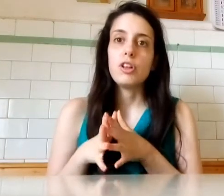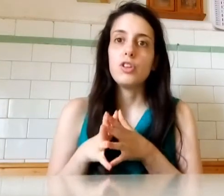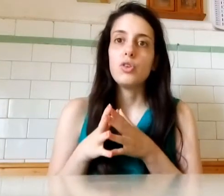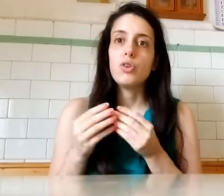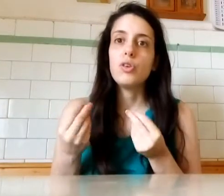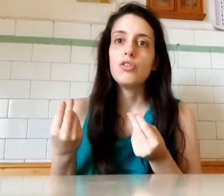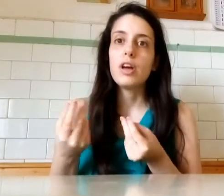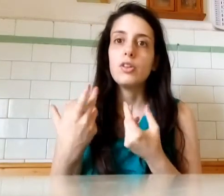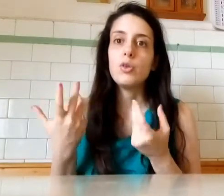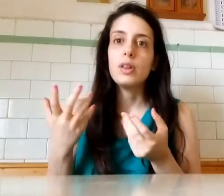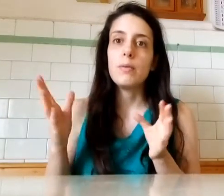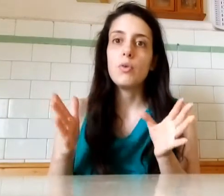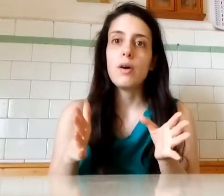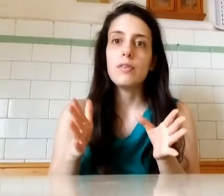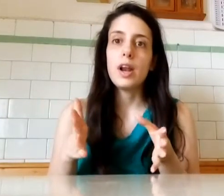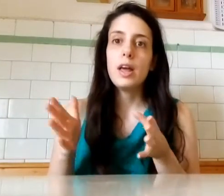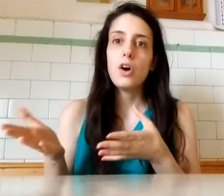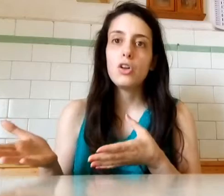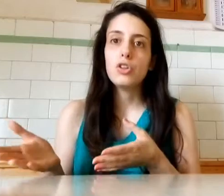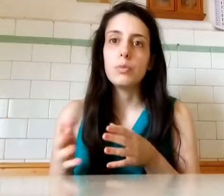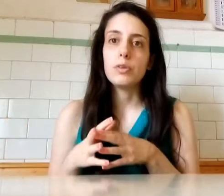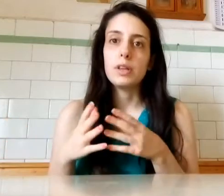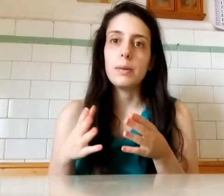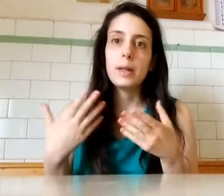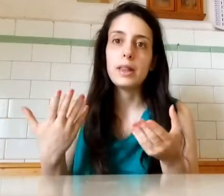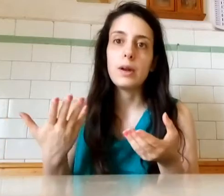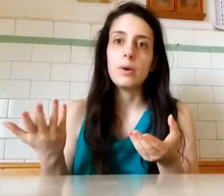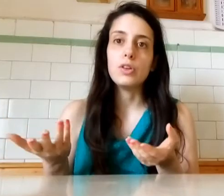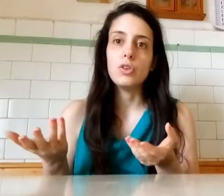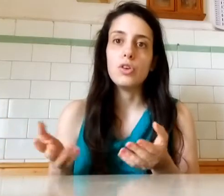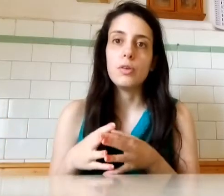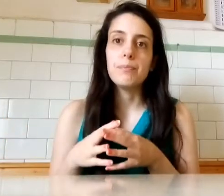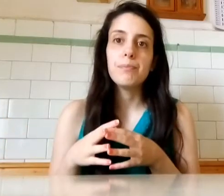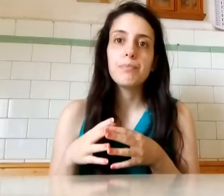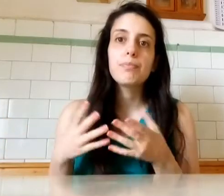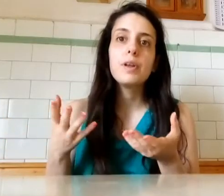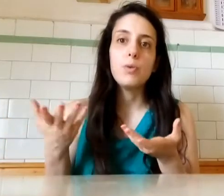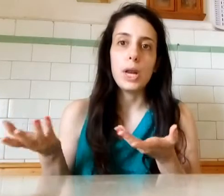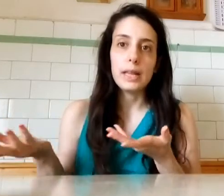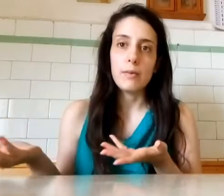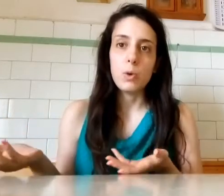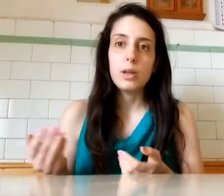detto Certo, noi siamo qua fino alle 8 Potete passare quando volete voi